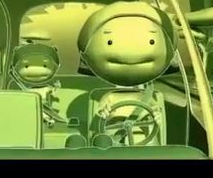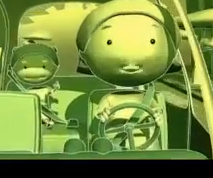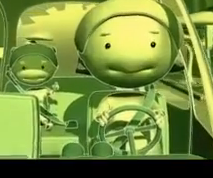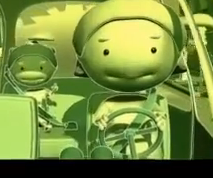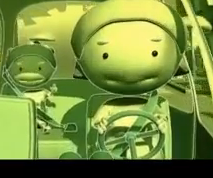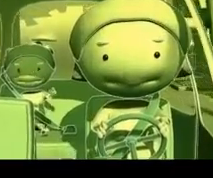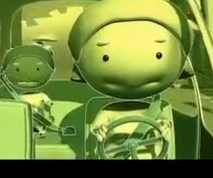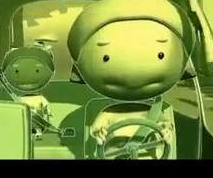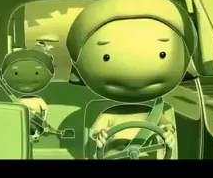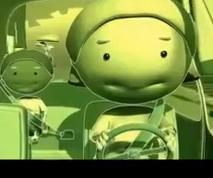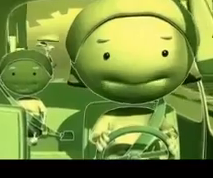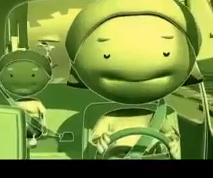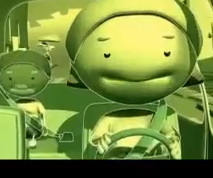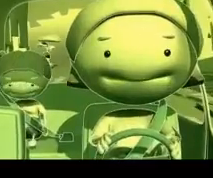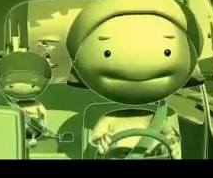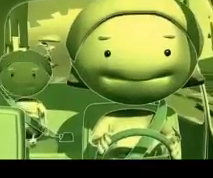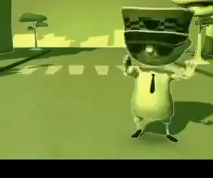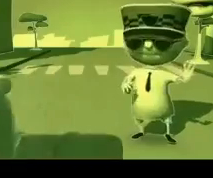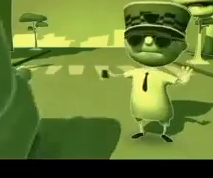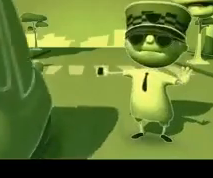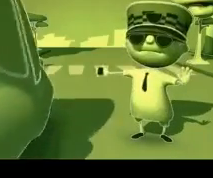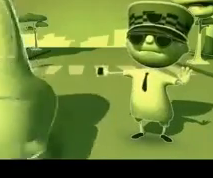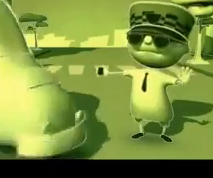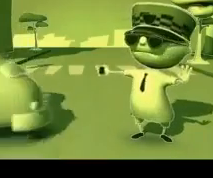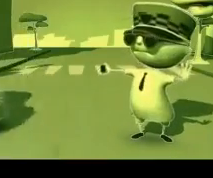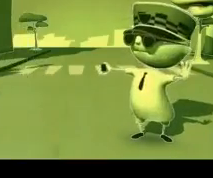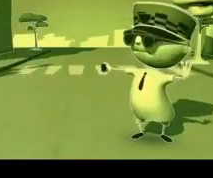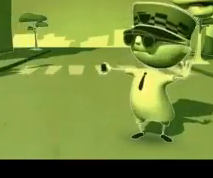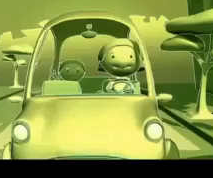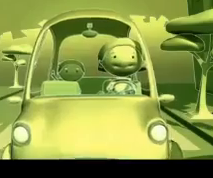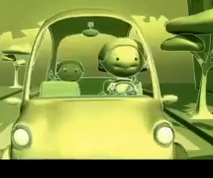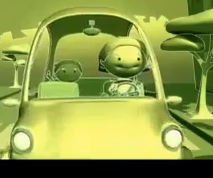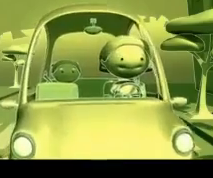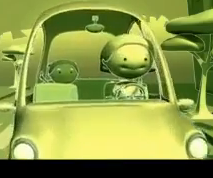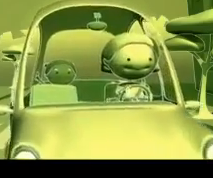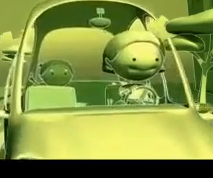Carla y su madre llegaron al mismo cruce y el agente les indicó que tomaran el desvío.